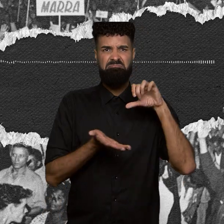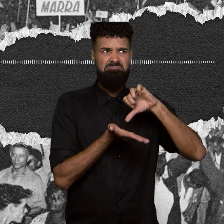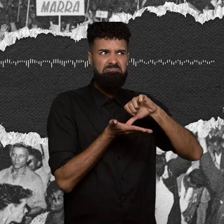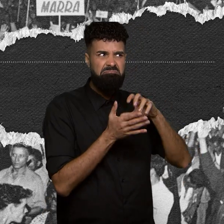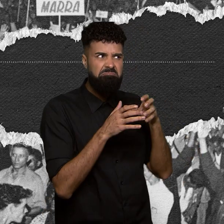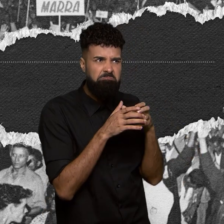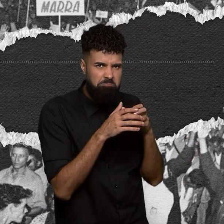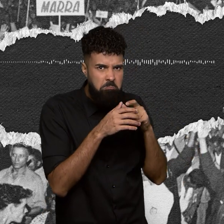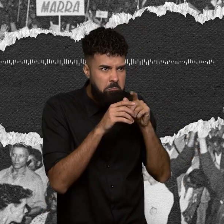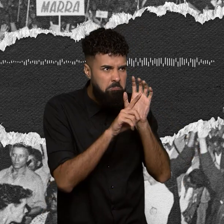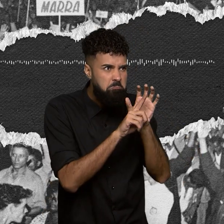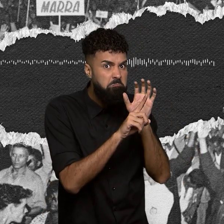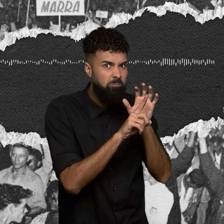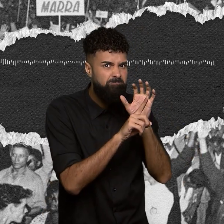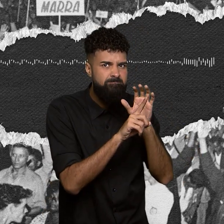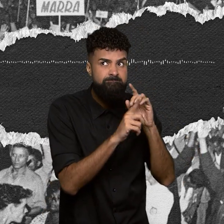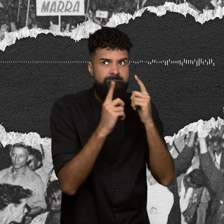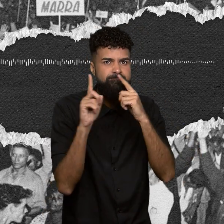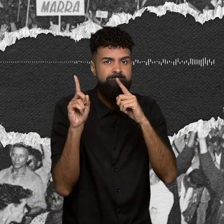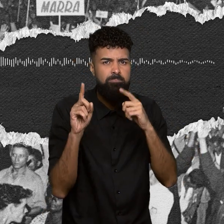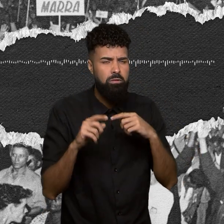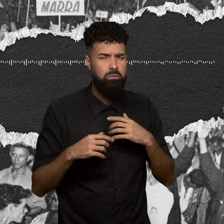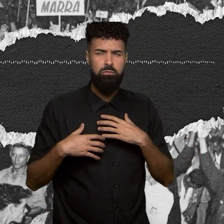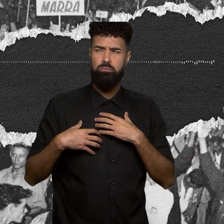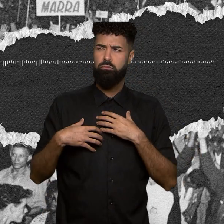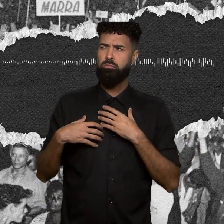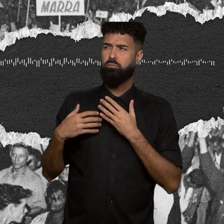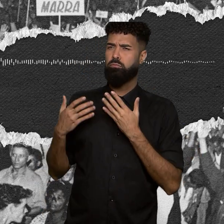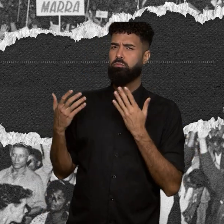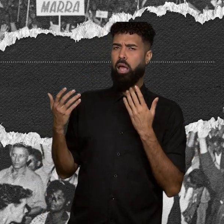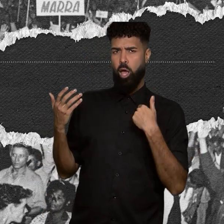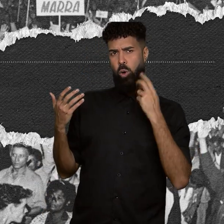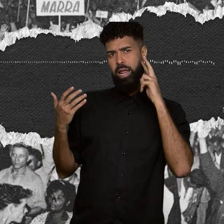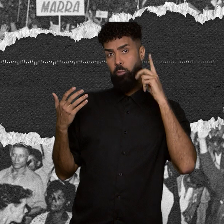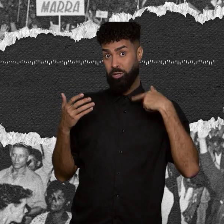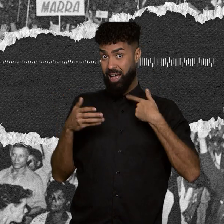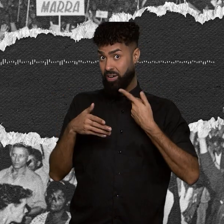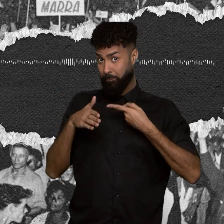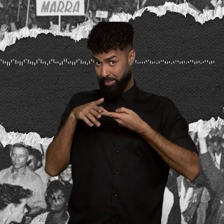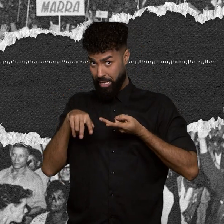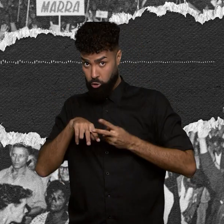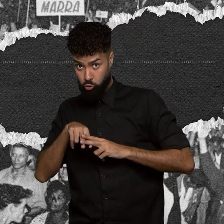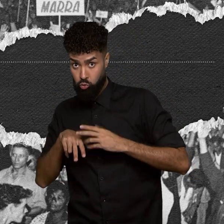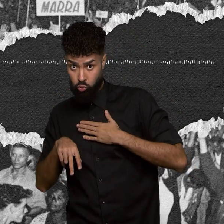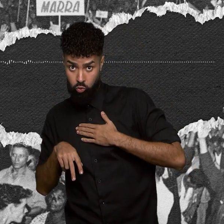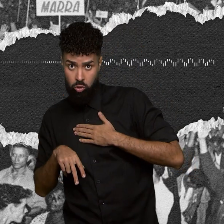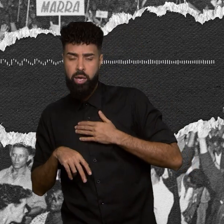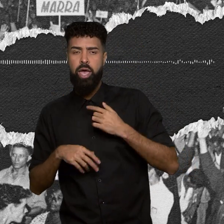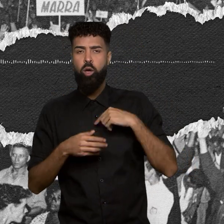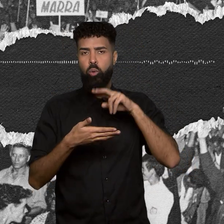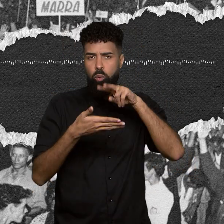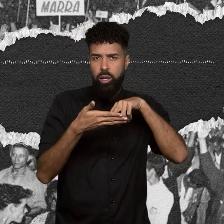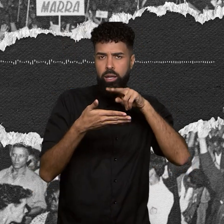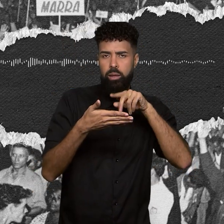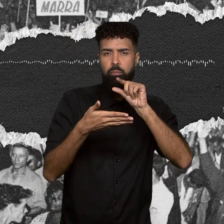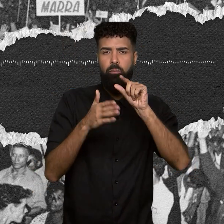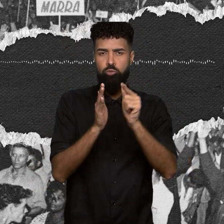subversão. Eu me lembro ainda de que eu já na cadeia andei lendo notícias dos